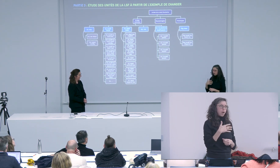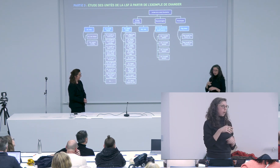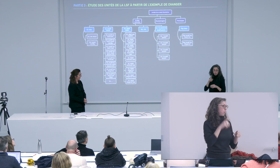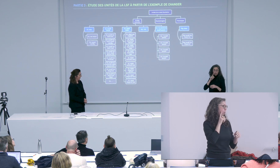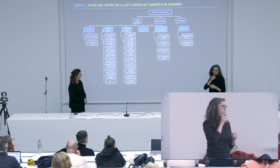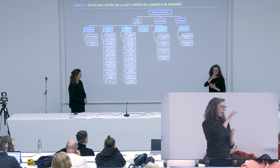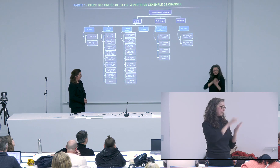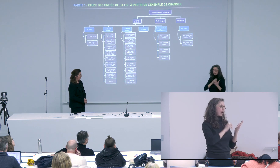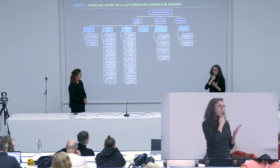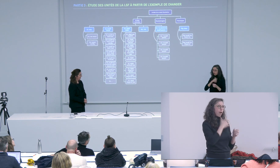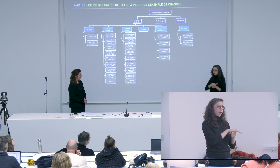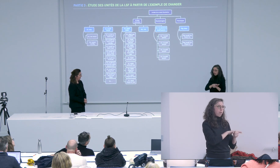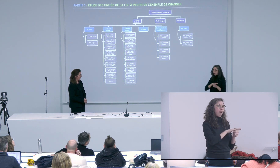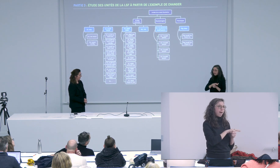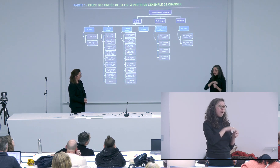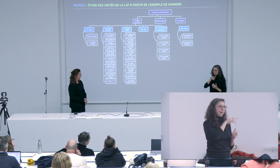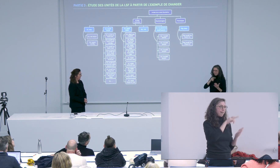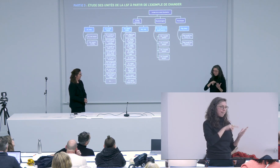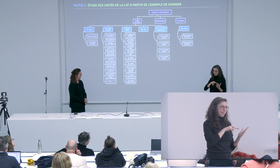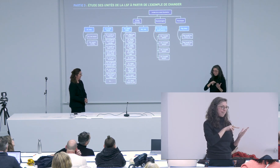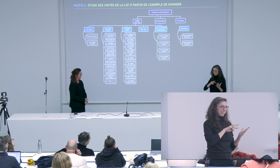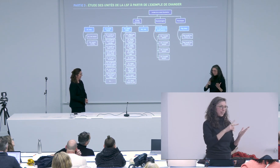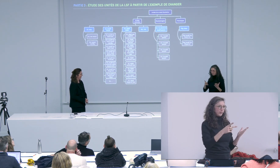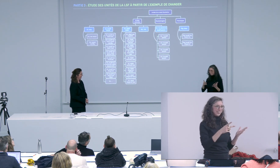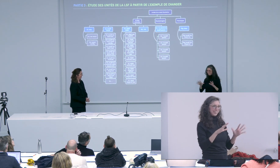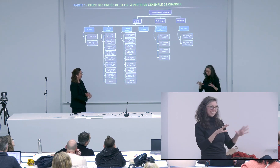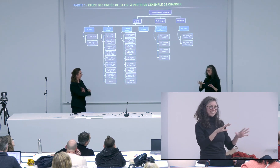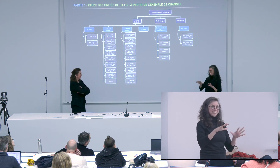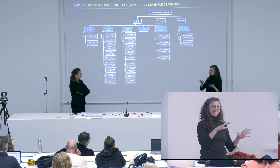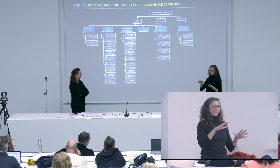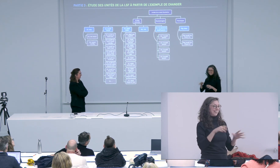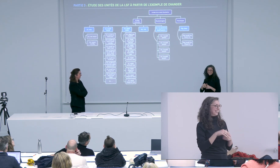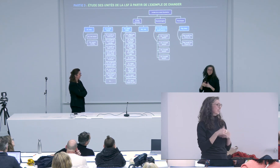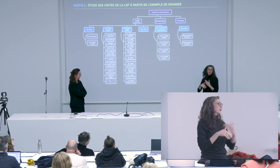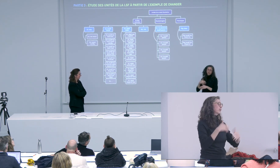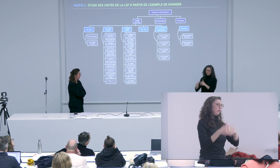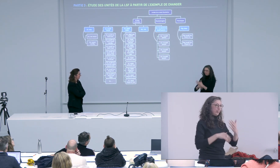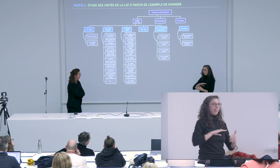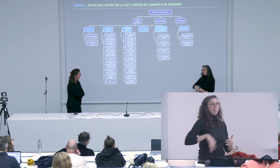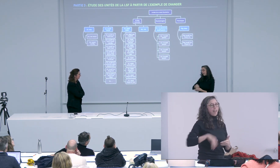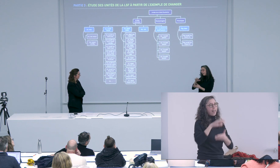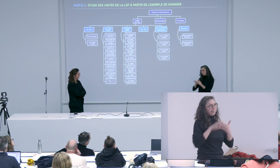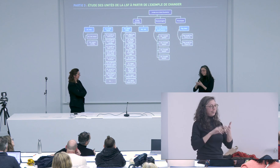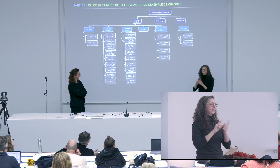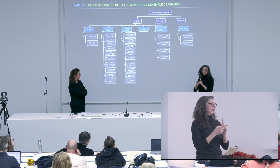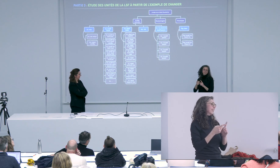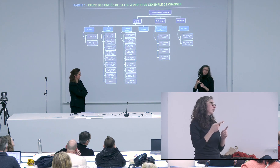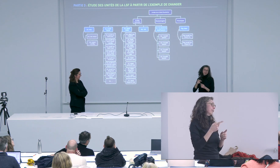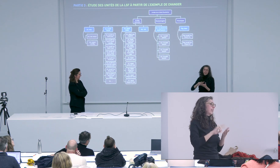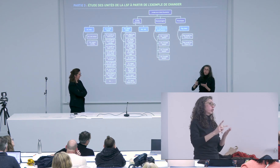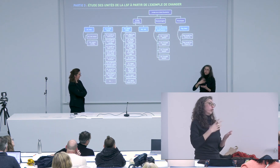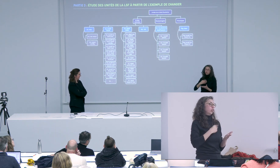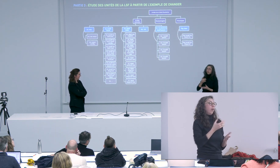dit lançons-nous dans la linguistique pour moi c'était pas rien parce qu'il y avait des textes complètement en anglais il fallait travailler sur des formes un peu